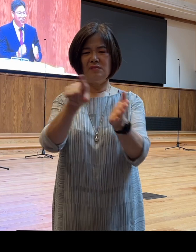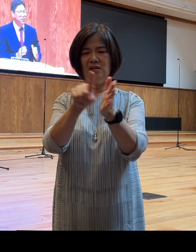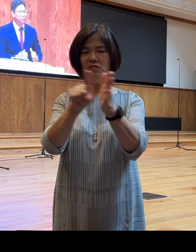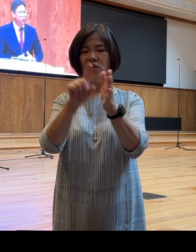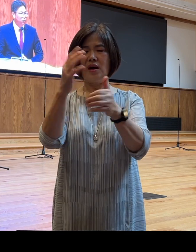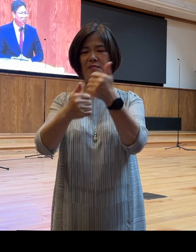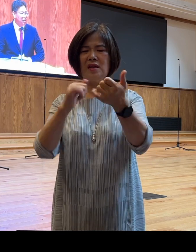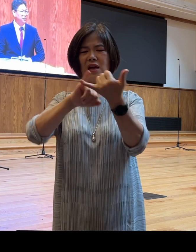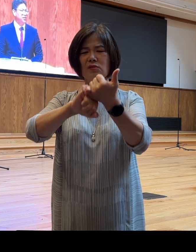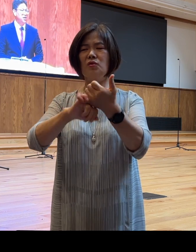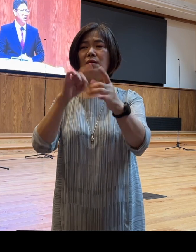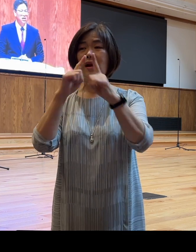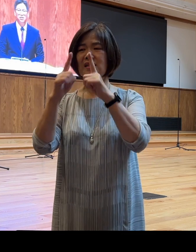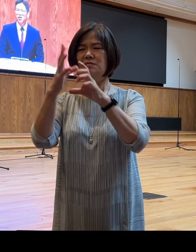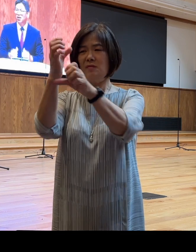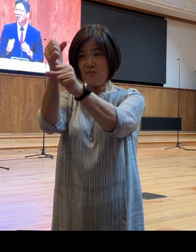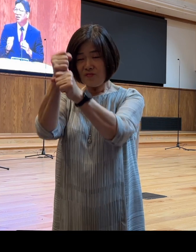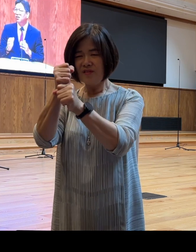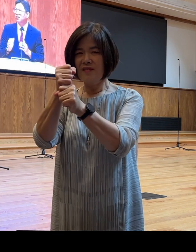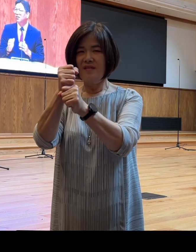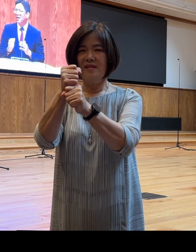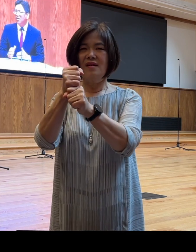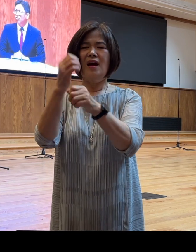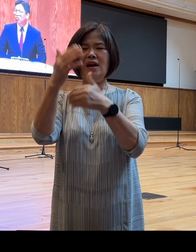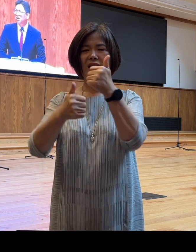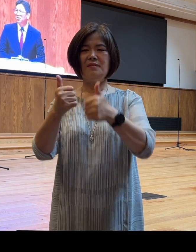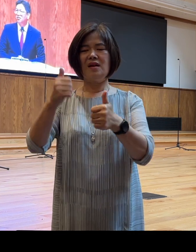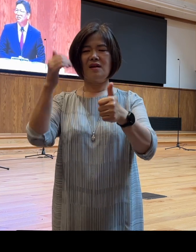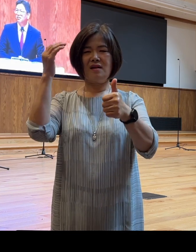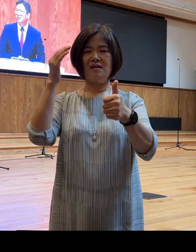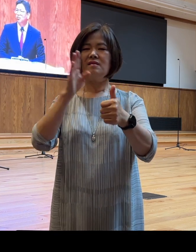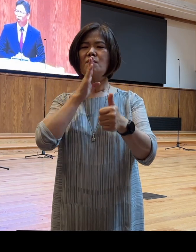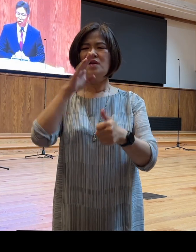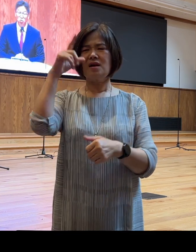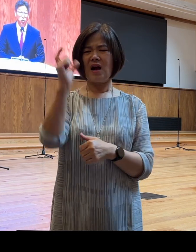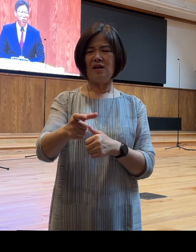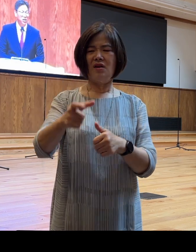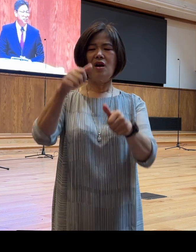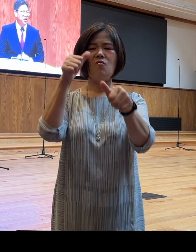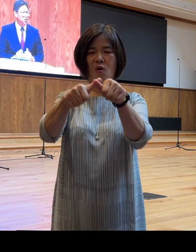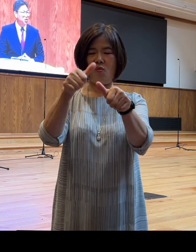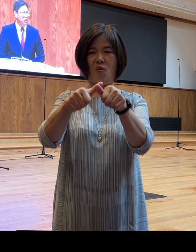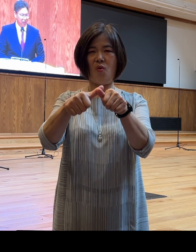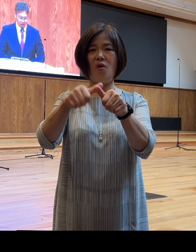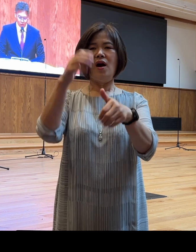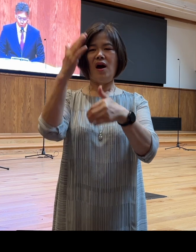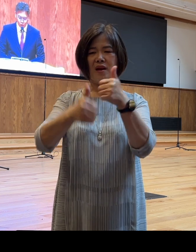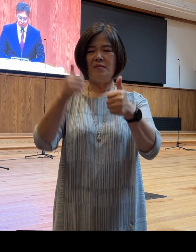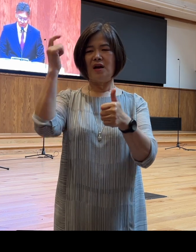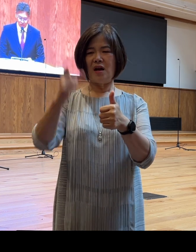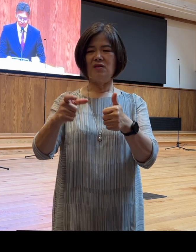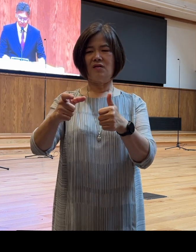붙들라는 하나님의 강력한 권고여 하나님의 강력한 도전이었습니다